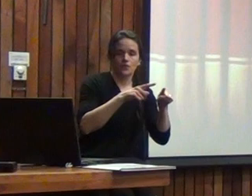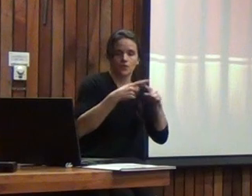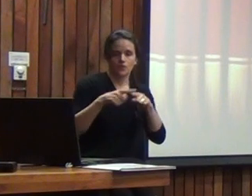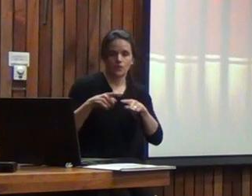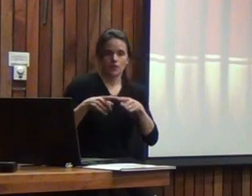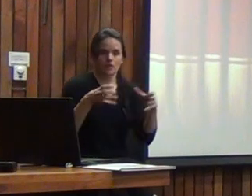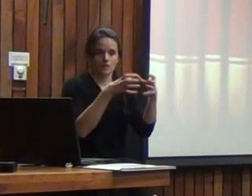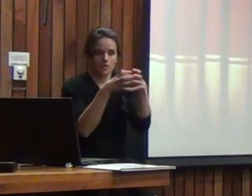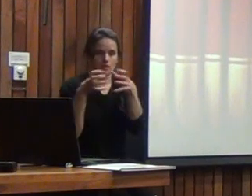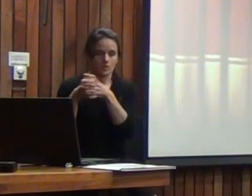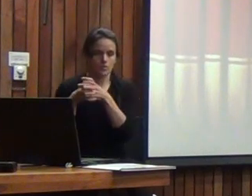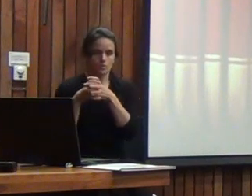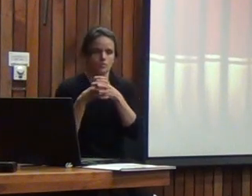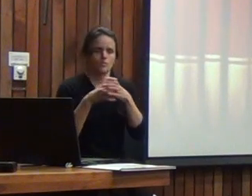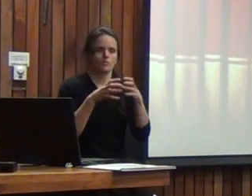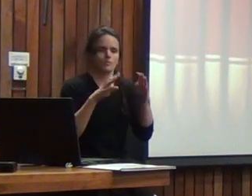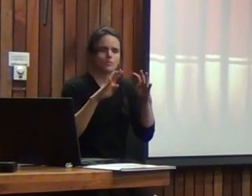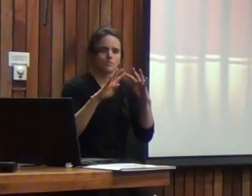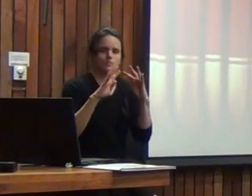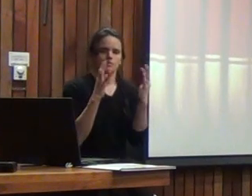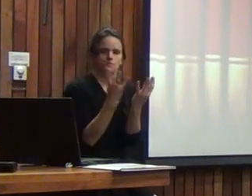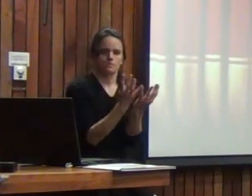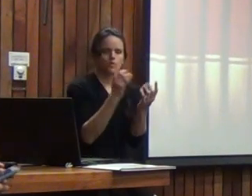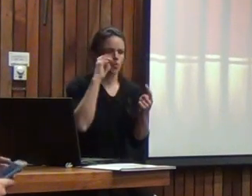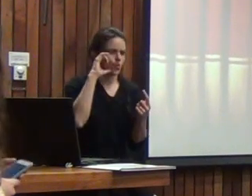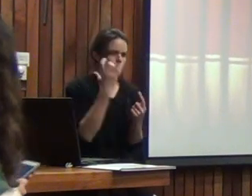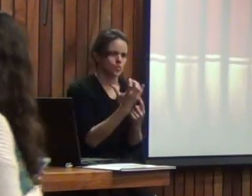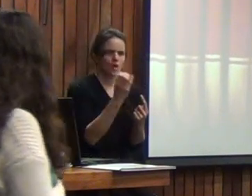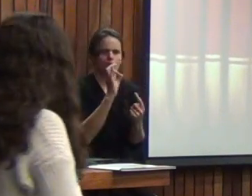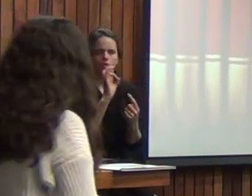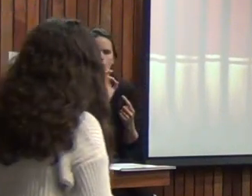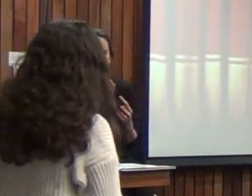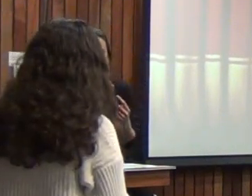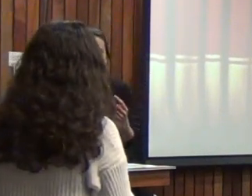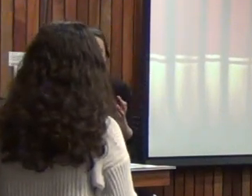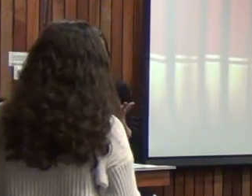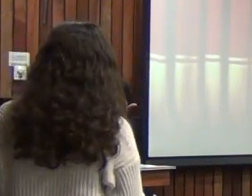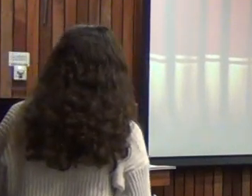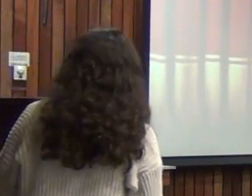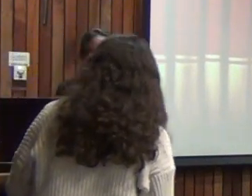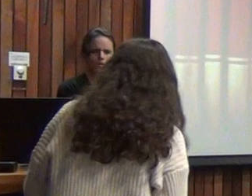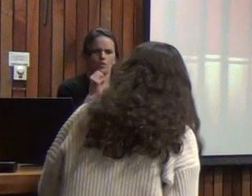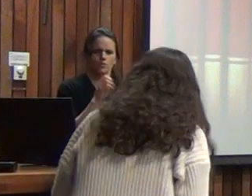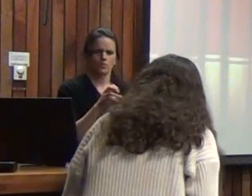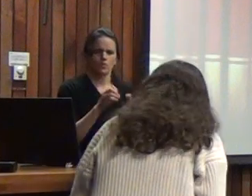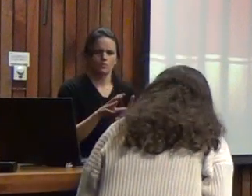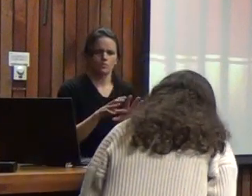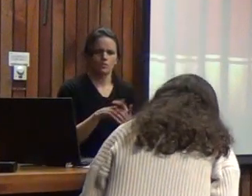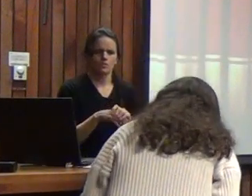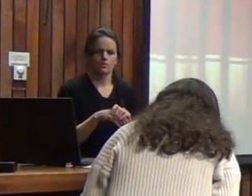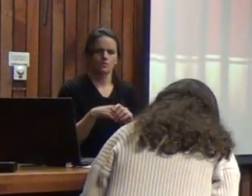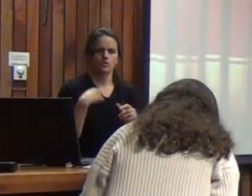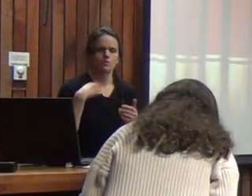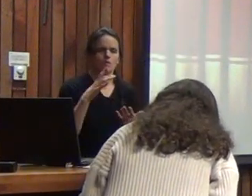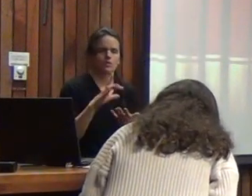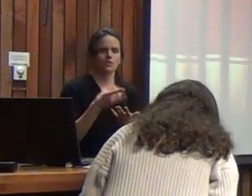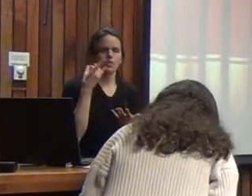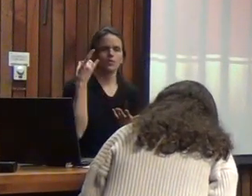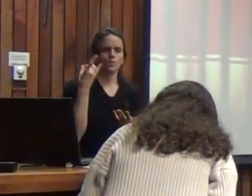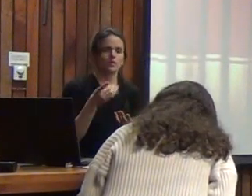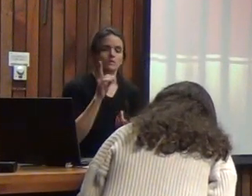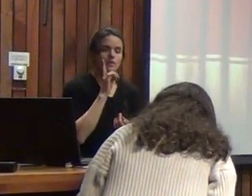del aspecto cultural o del aspecto de adquisición de educación también me doy cuenta que